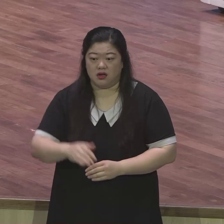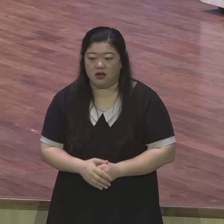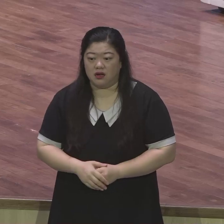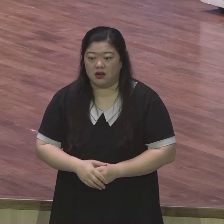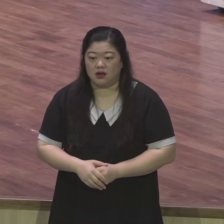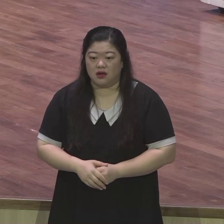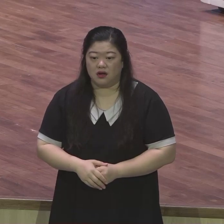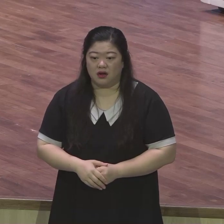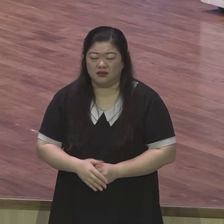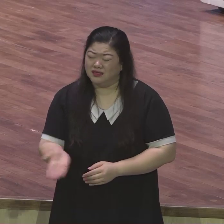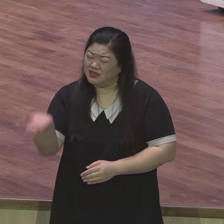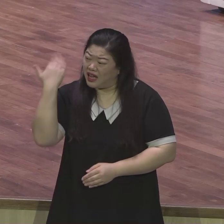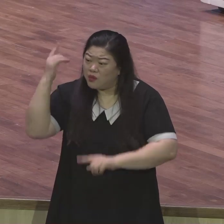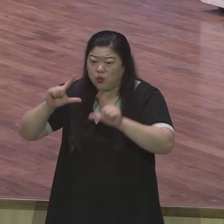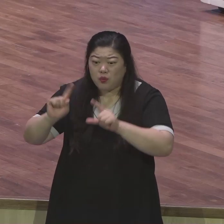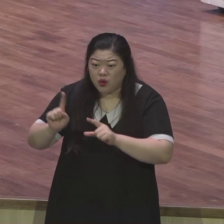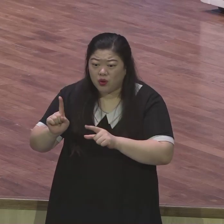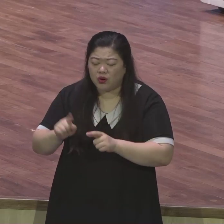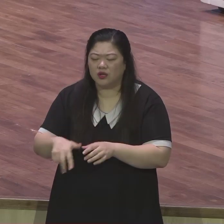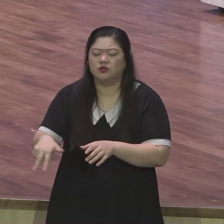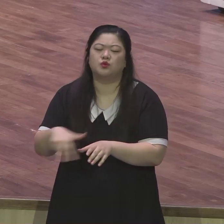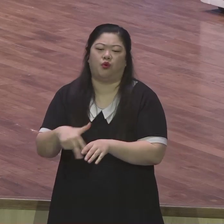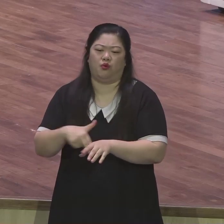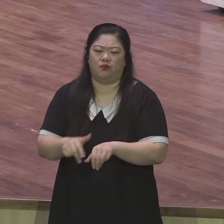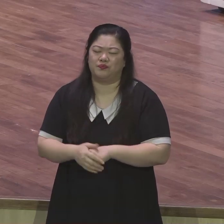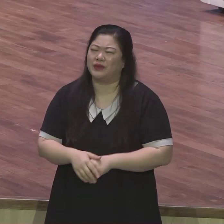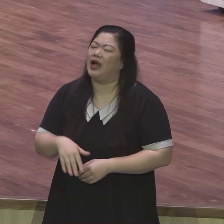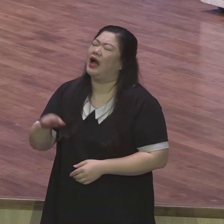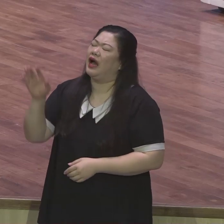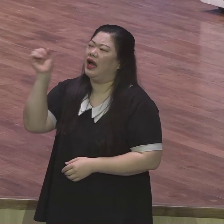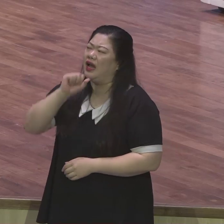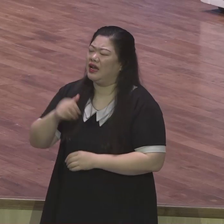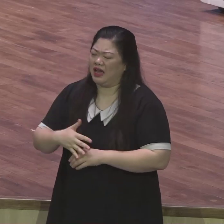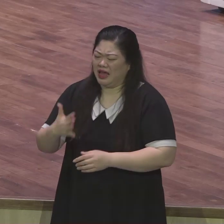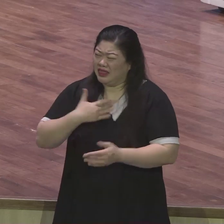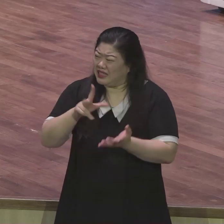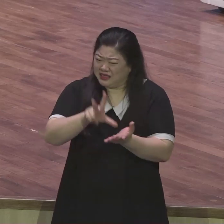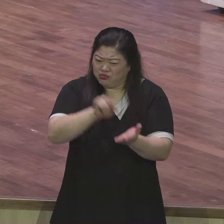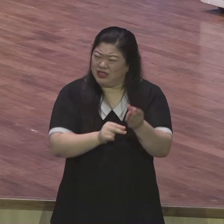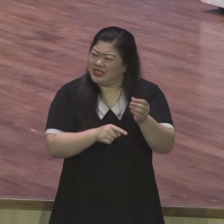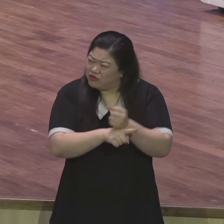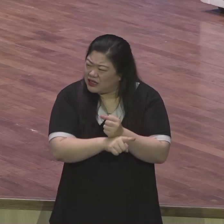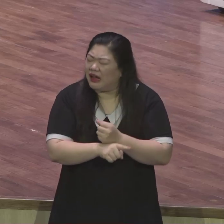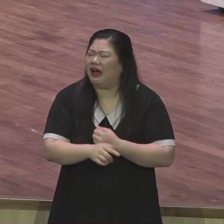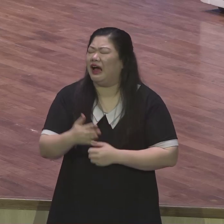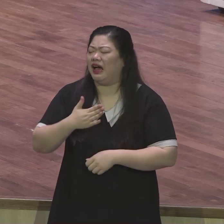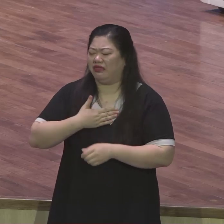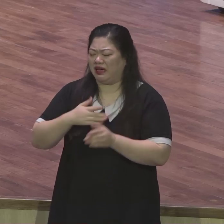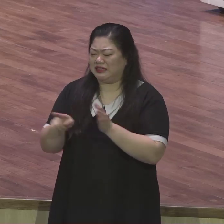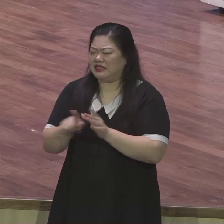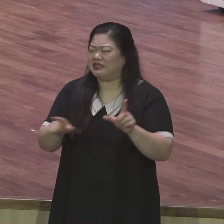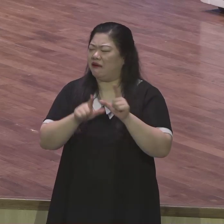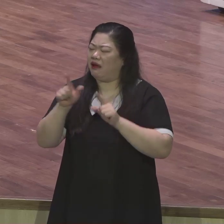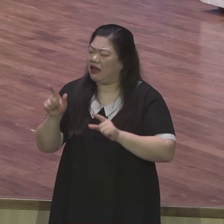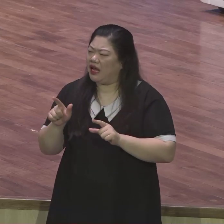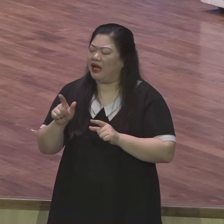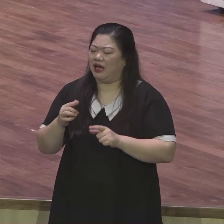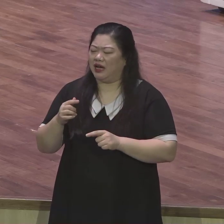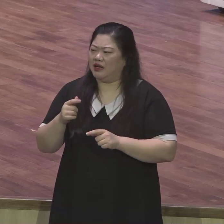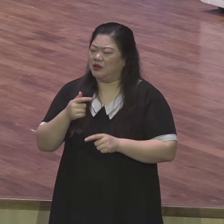아 내가 뭘 잘못했구나 내가 신앙생활 똑바로 안 해서 벌받는구나 내가 요즘에 기도를 적게 했더니 하나님이 벌을 내시는구나